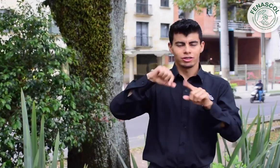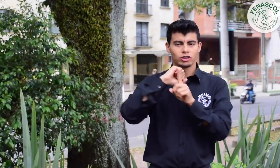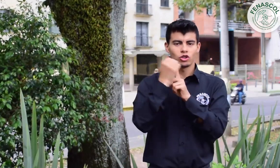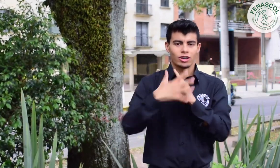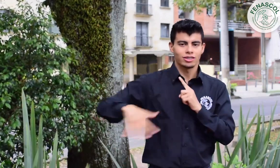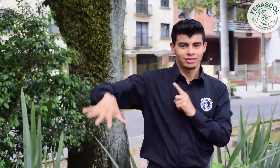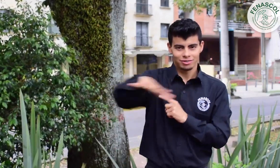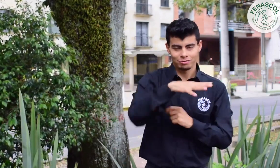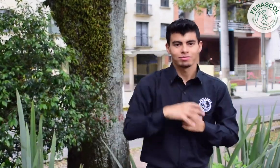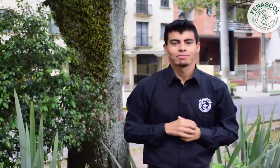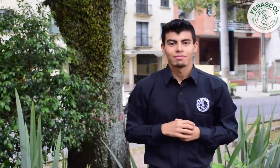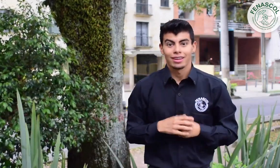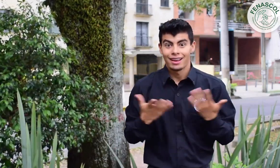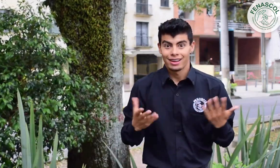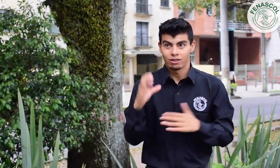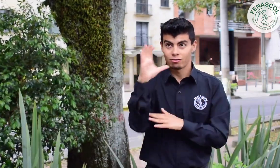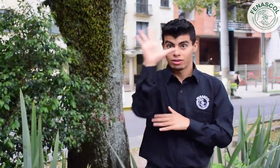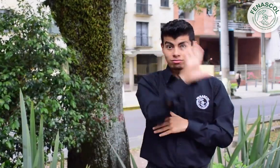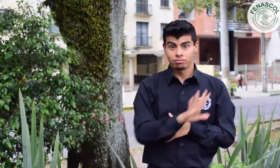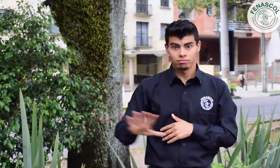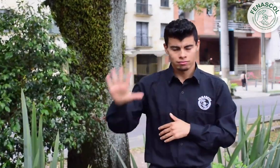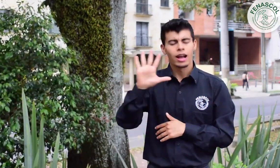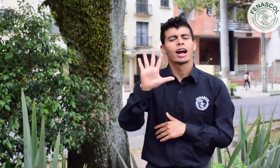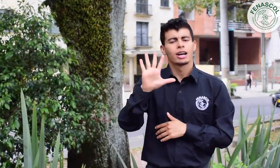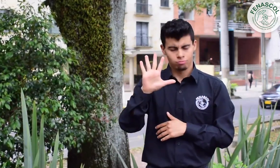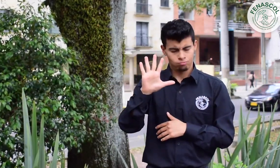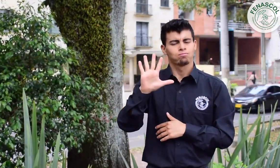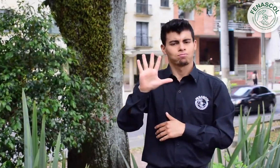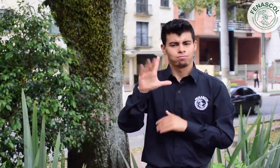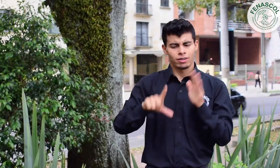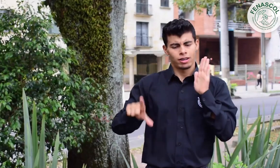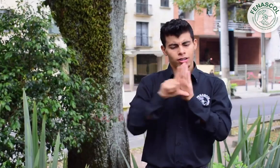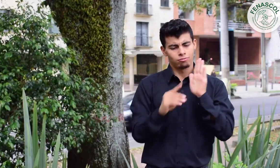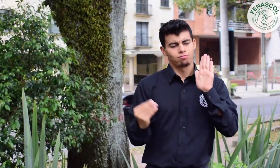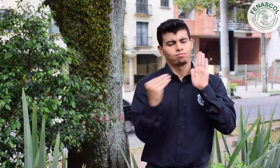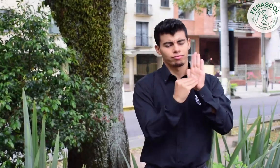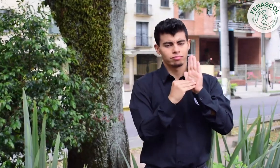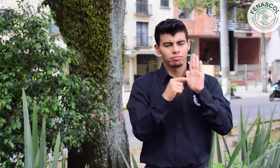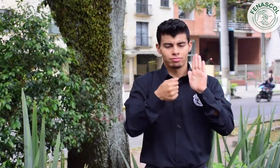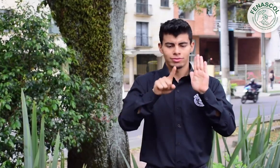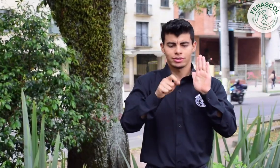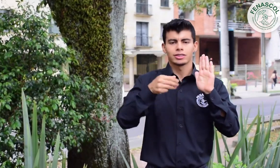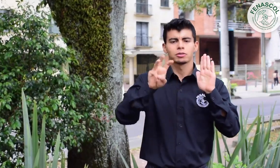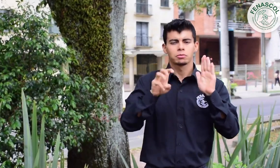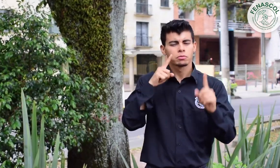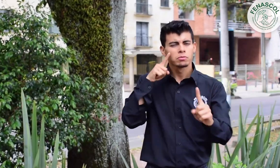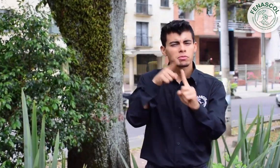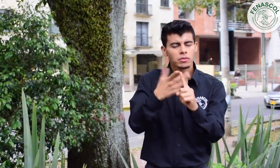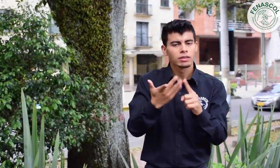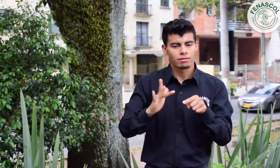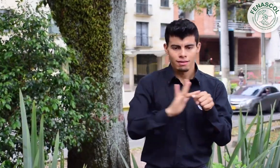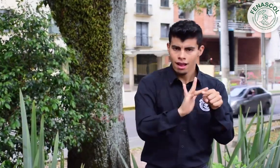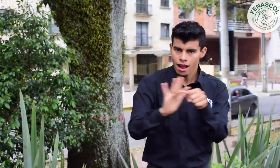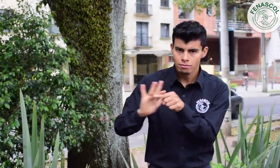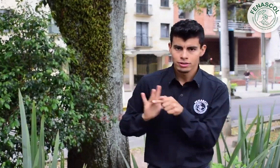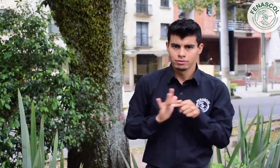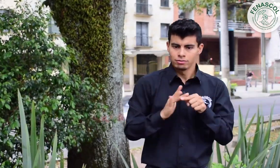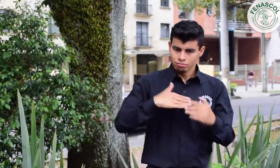Desde que se tiene esta ley, se ha trabajado por su aplicación en toda Colombia, enfocada en los derechos, el derecho a la accesibilidad,